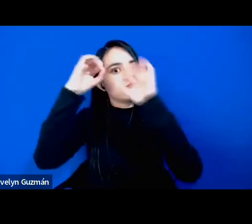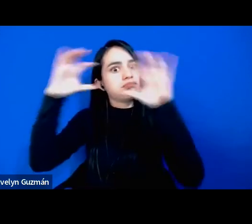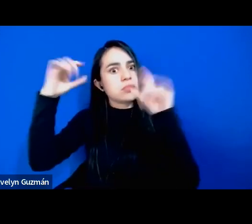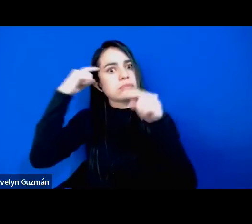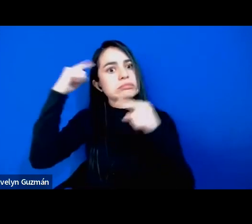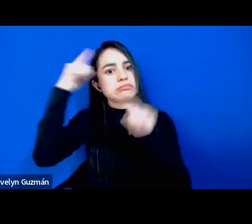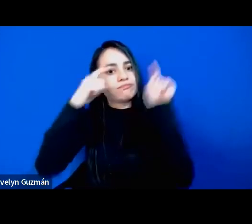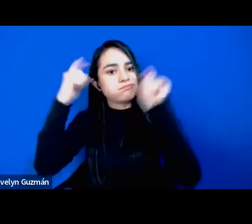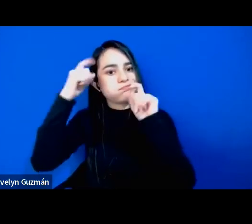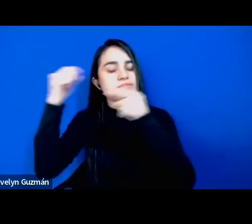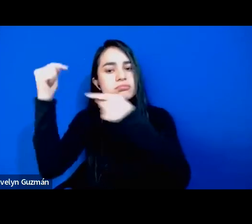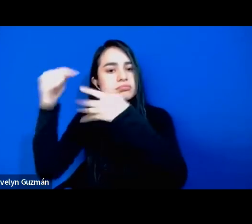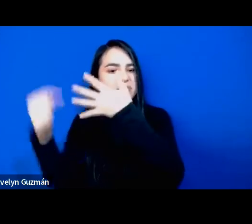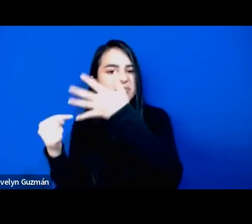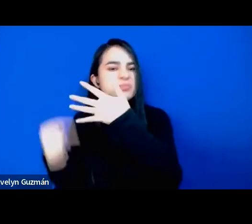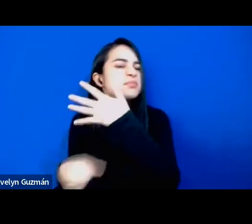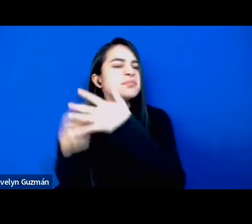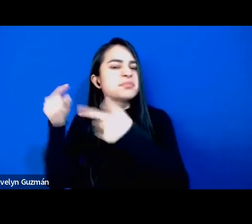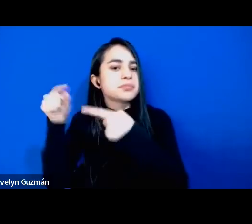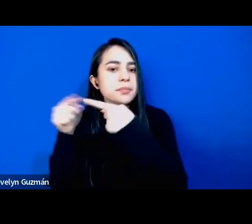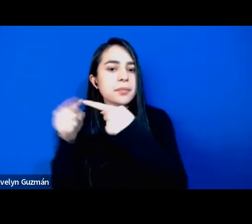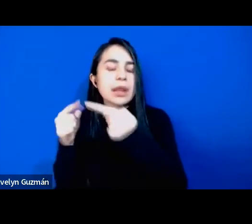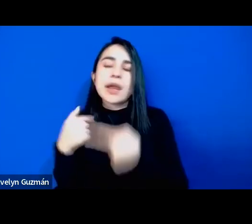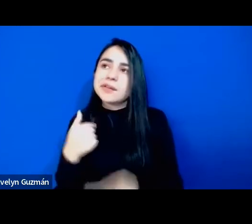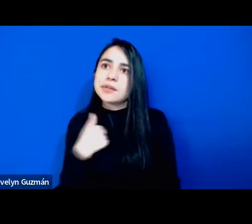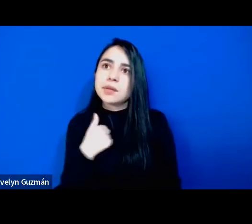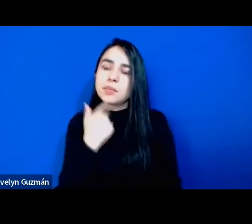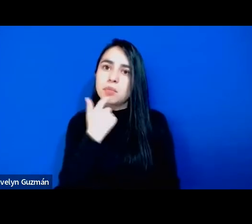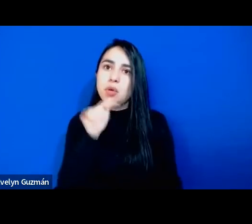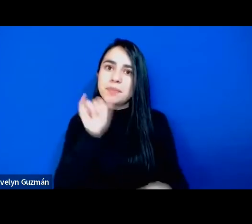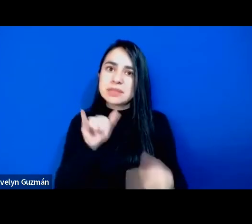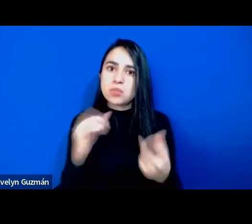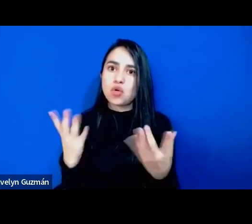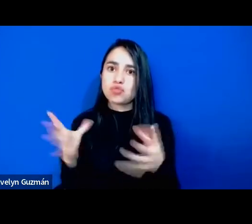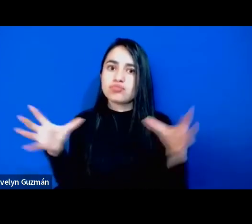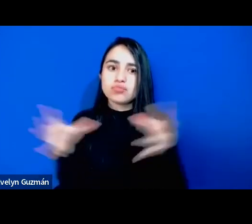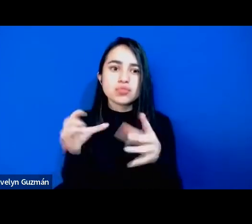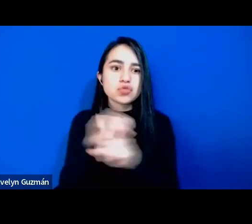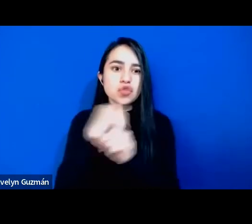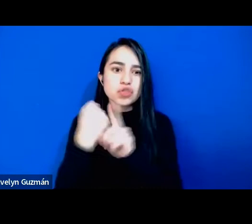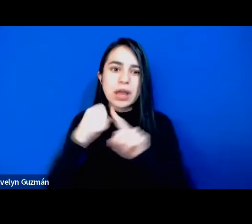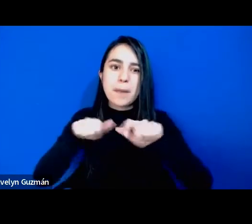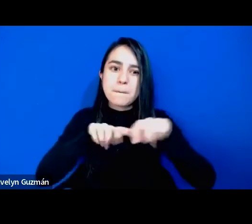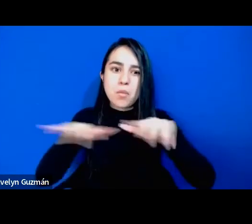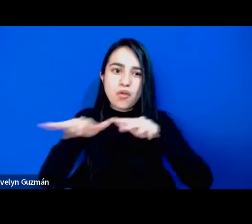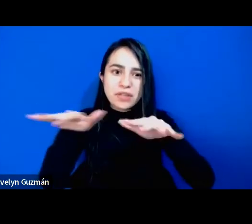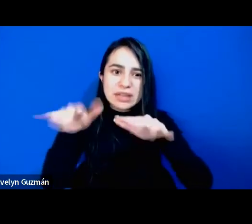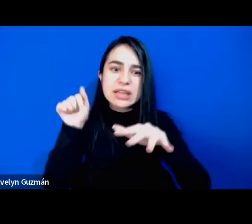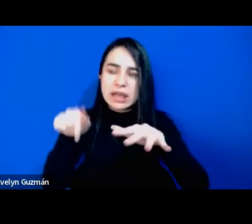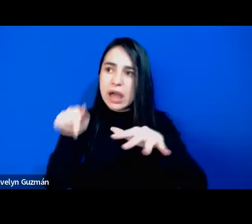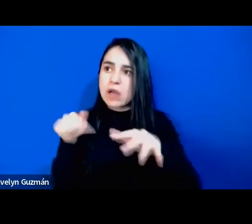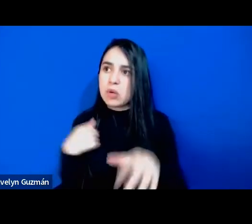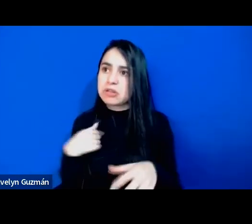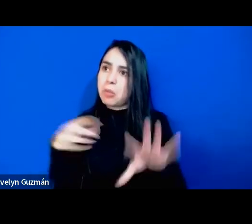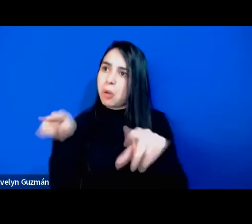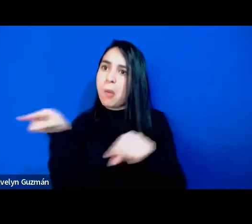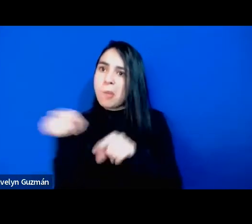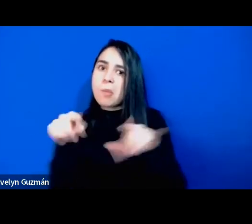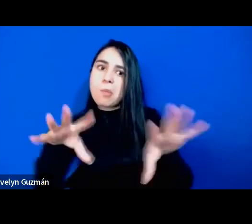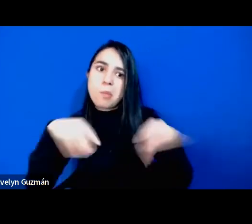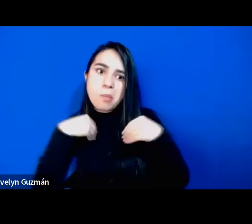es que tanto he sido aceptada por esa movilidad social en ciertos ámbitos ¿no?